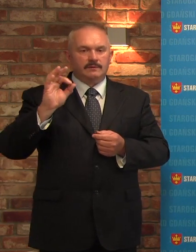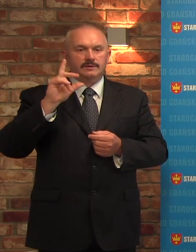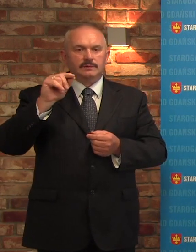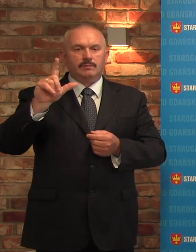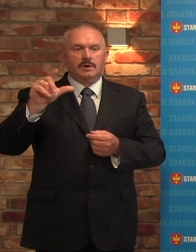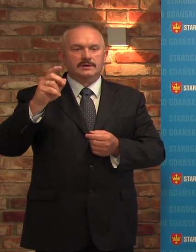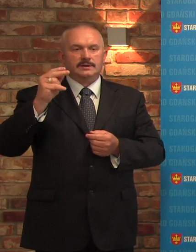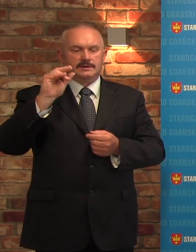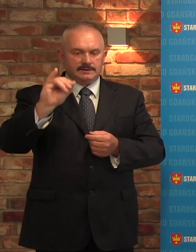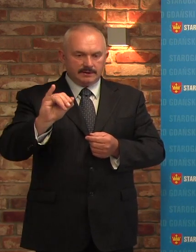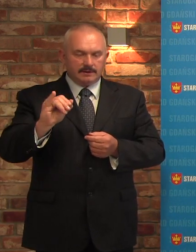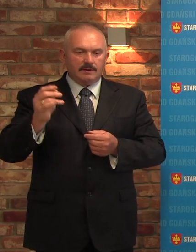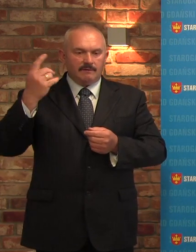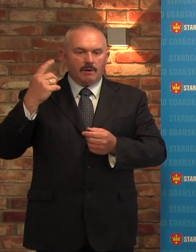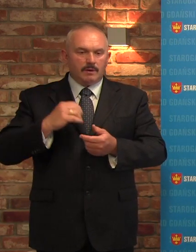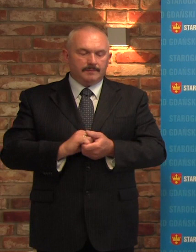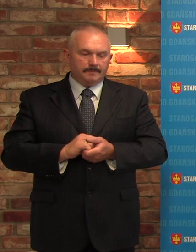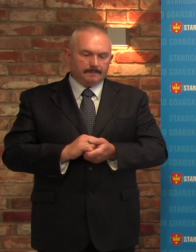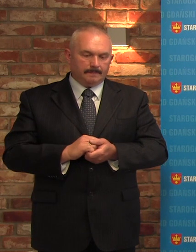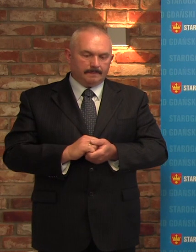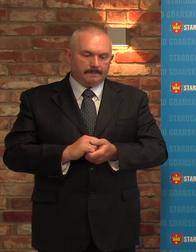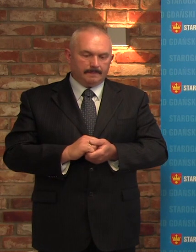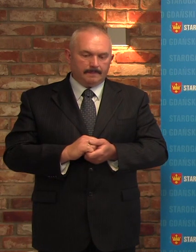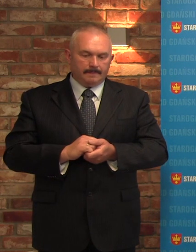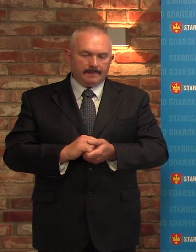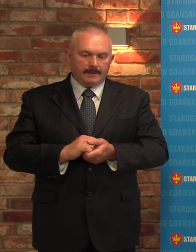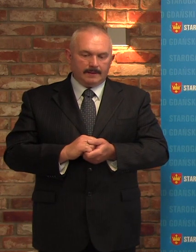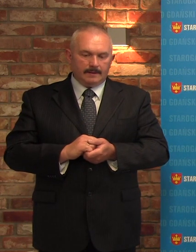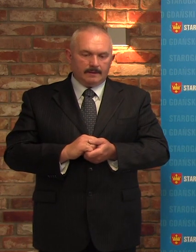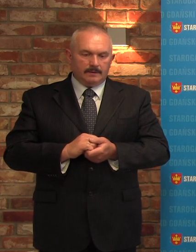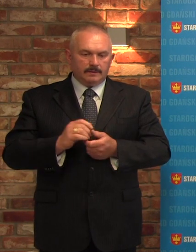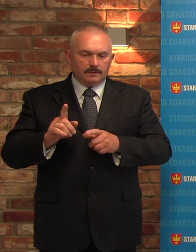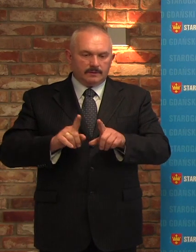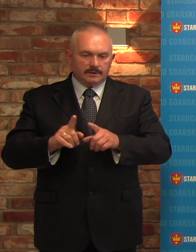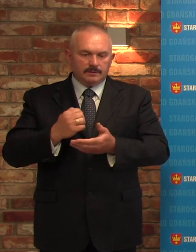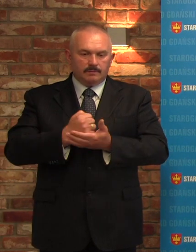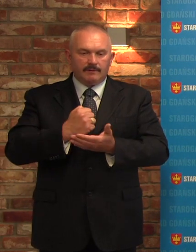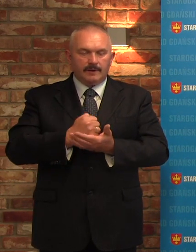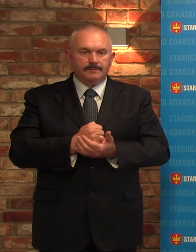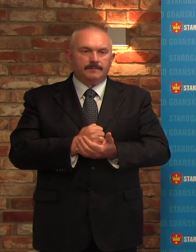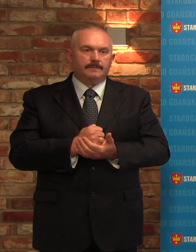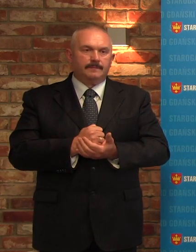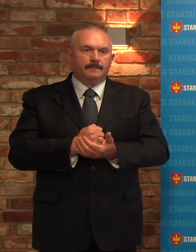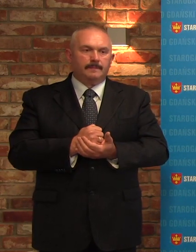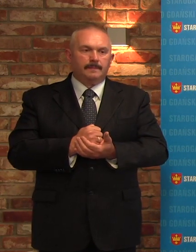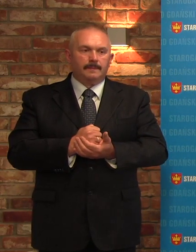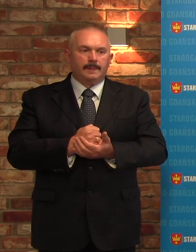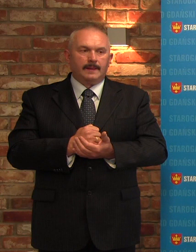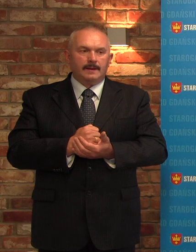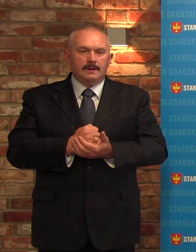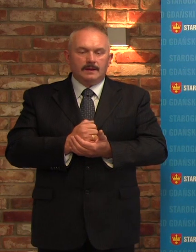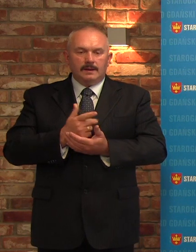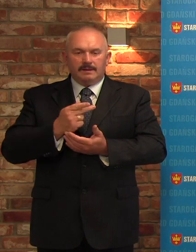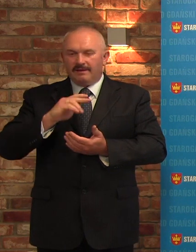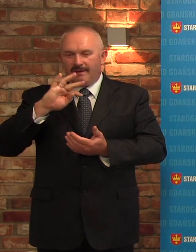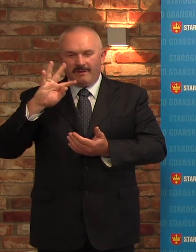Płażyński. A mianowicie chodzi o sprawę bezczynności